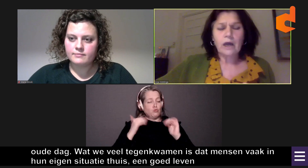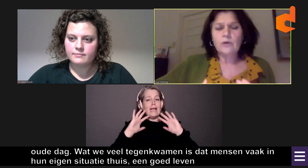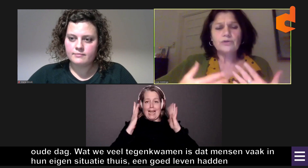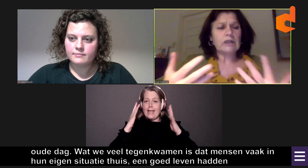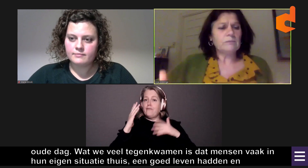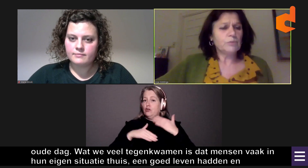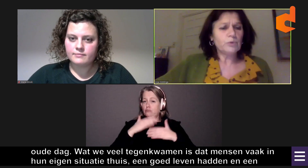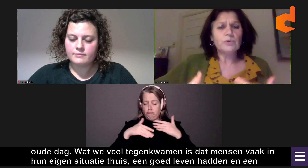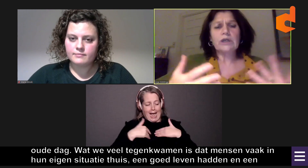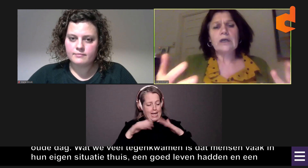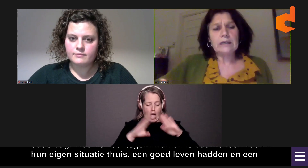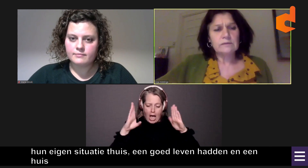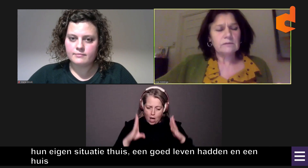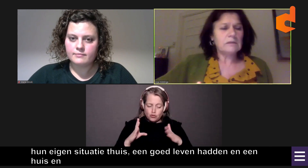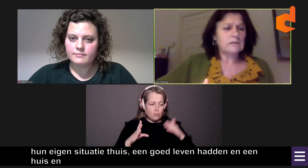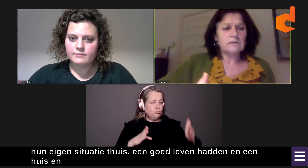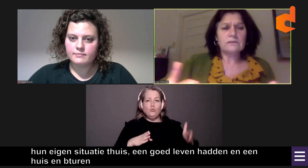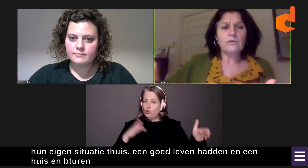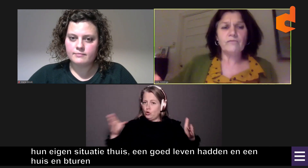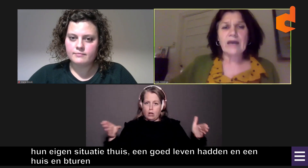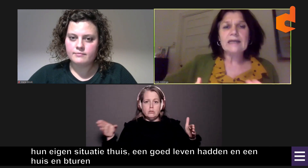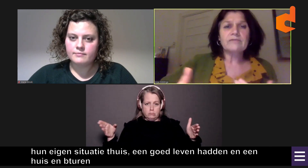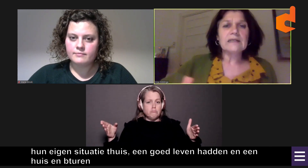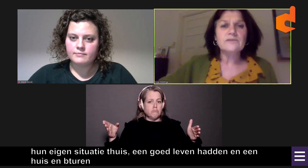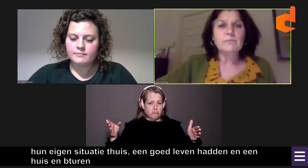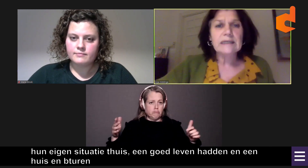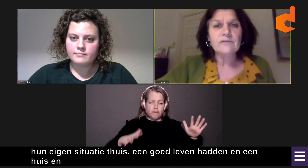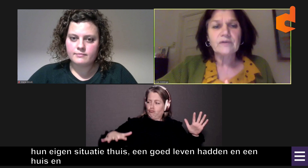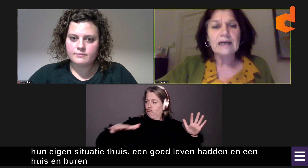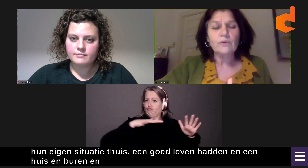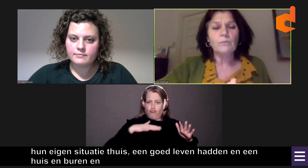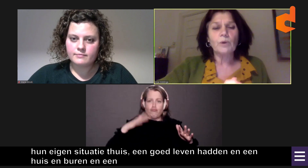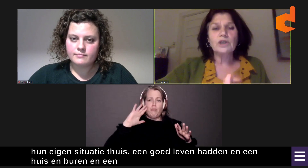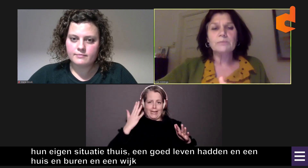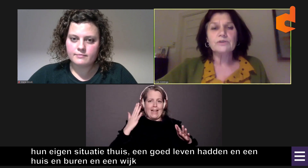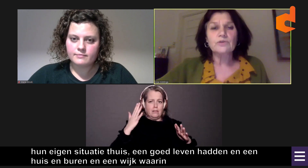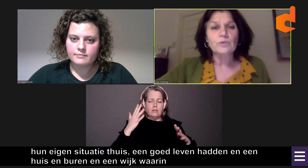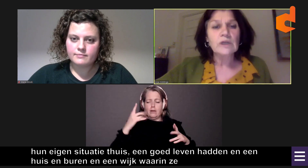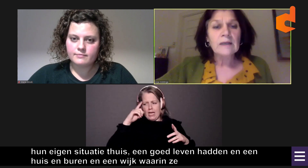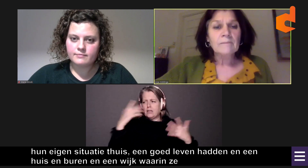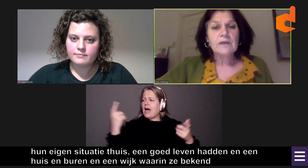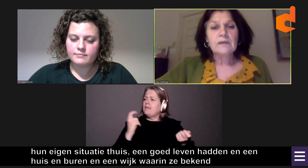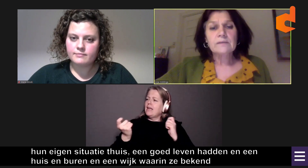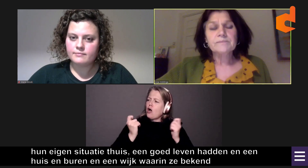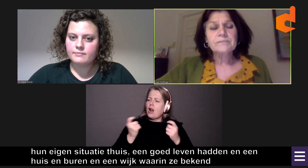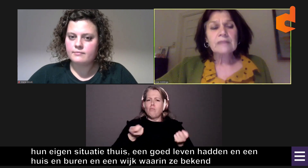En een huis en buren en een wijk waarin ze bekend waren om boodschappen te doen.